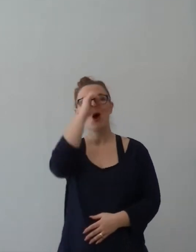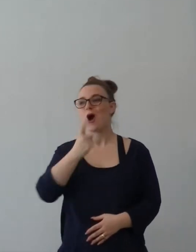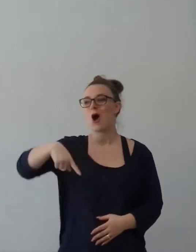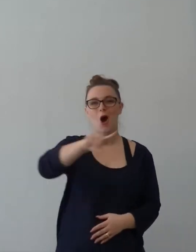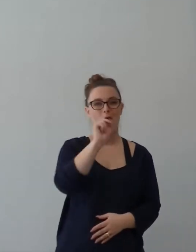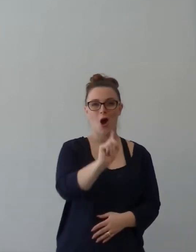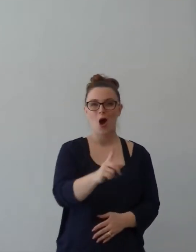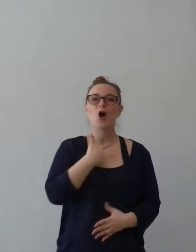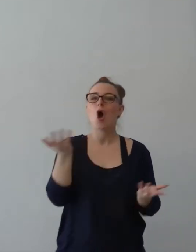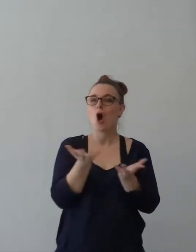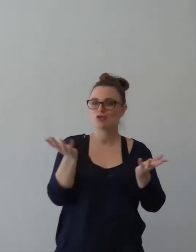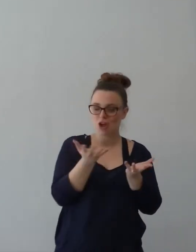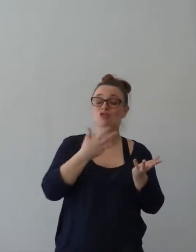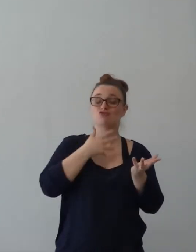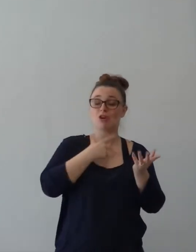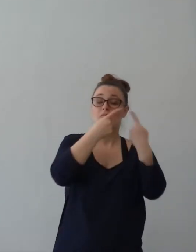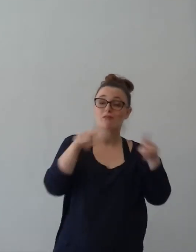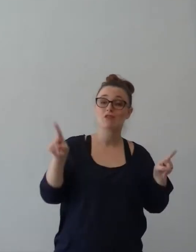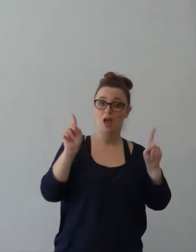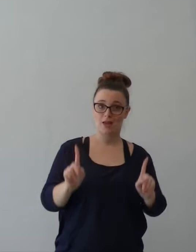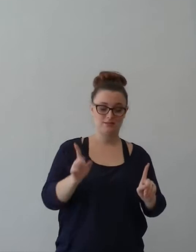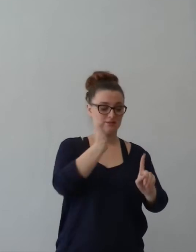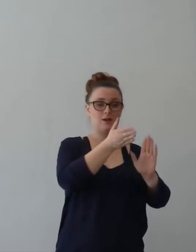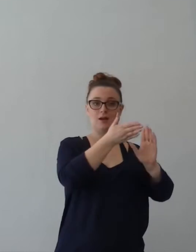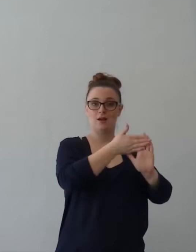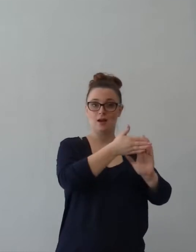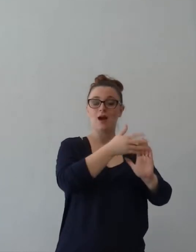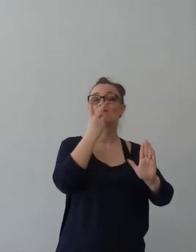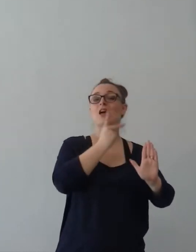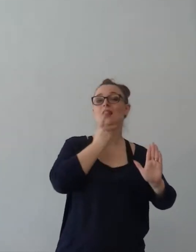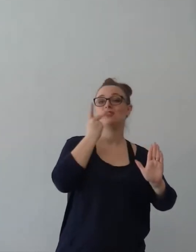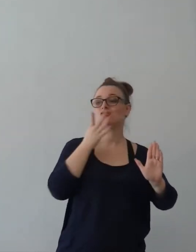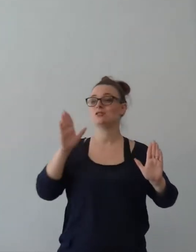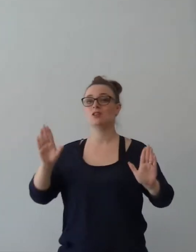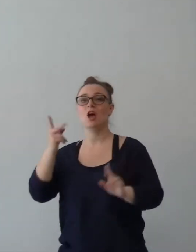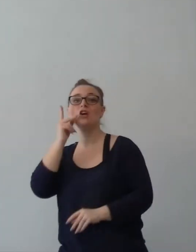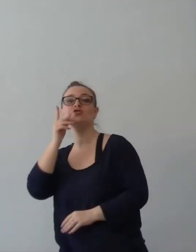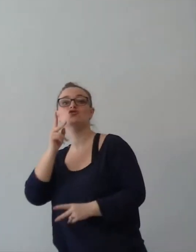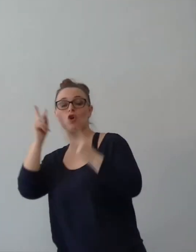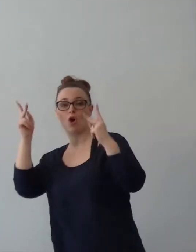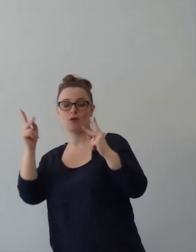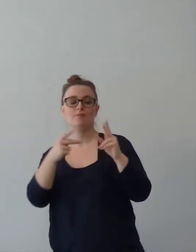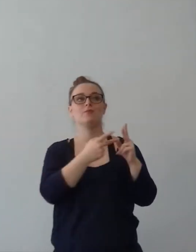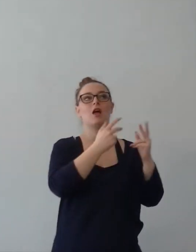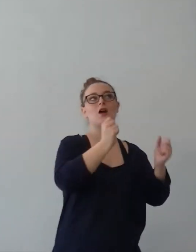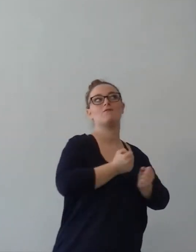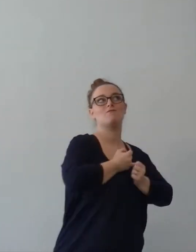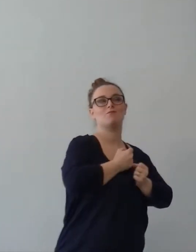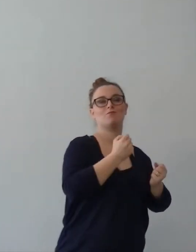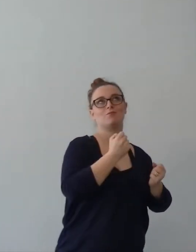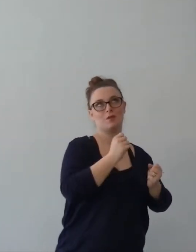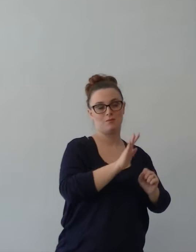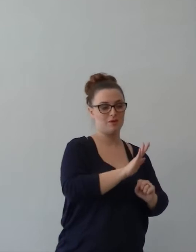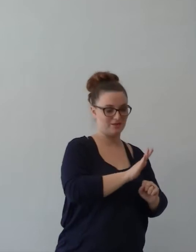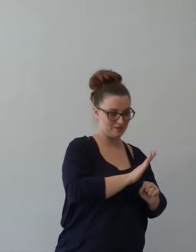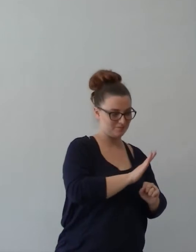differenza che c'è tra la felicità e la gioia. Che sono simili, ma non sono la stessa